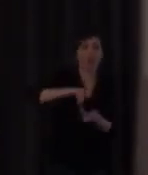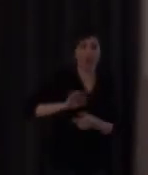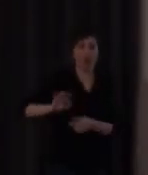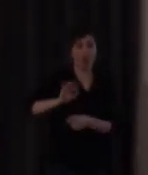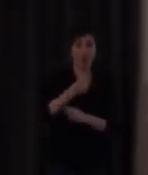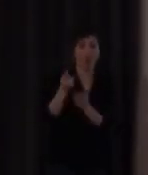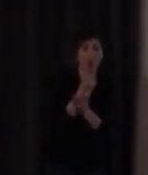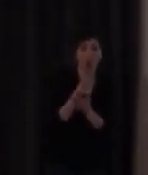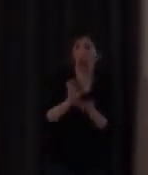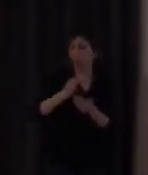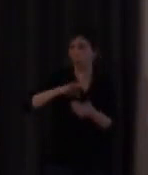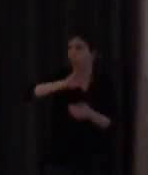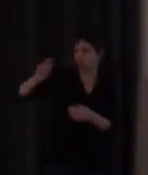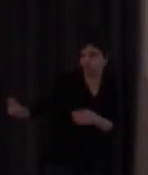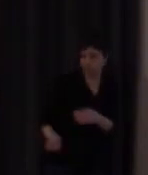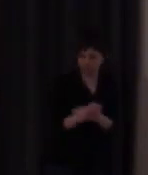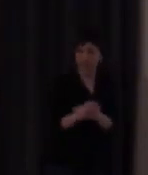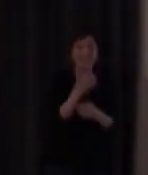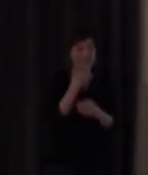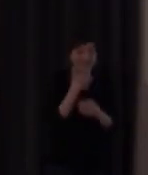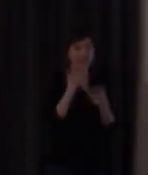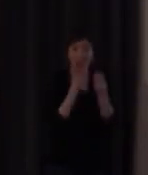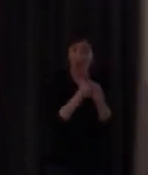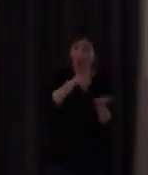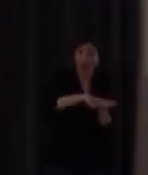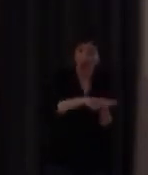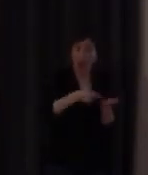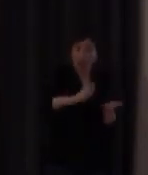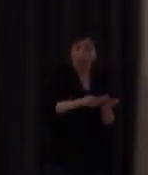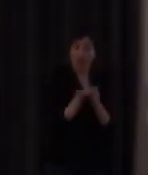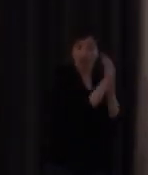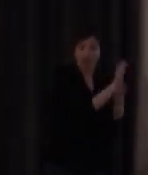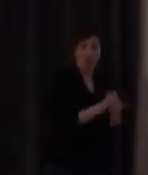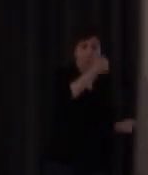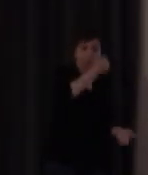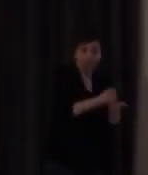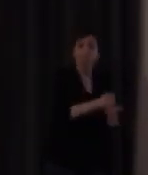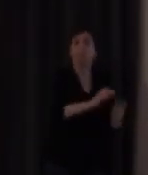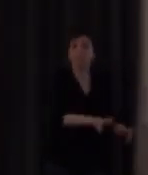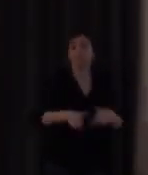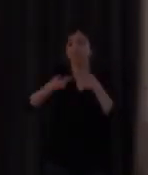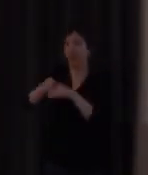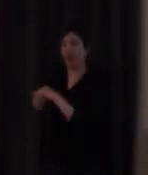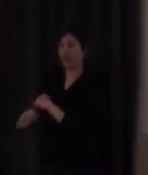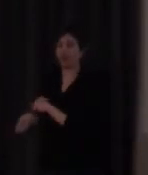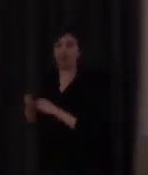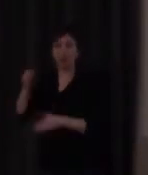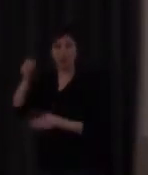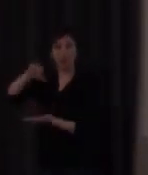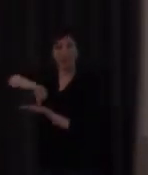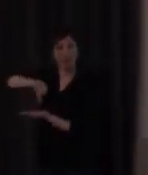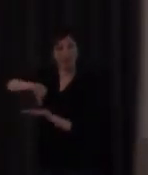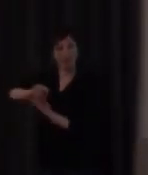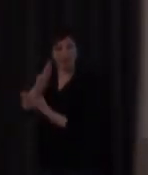ah vale pues si está usted habilitado a partir de este momento puede entrar en los centros a concursar en los centros